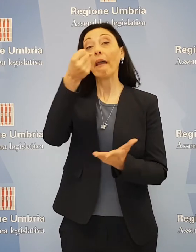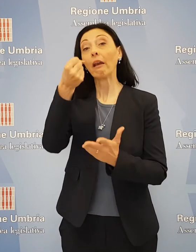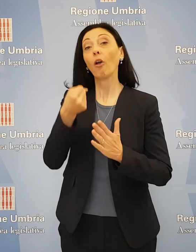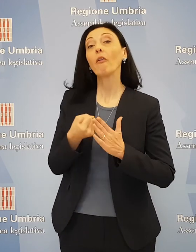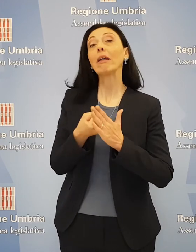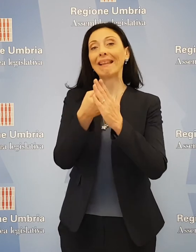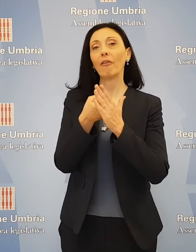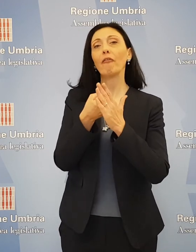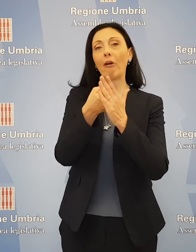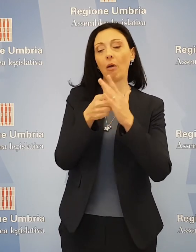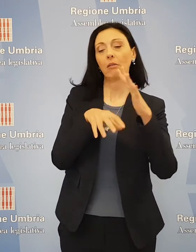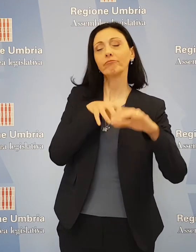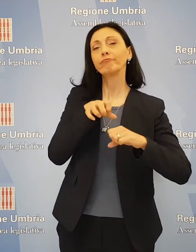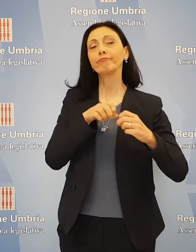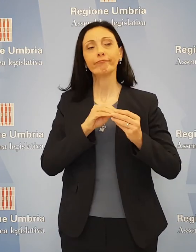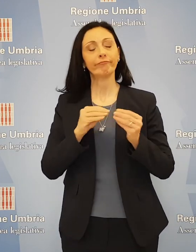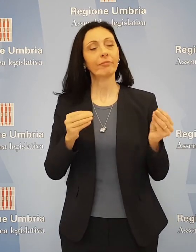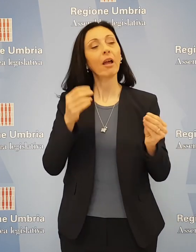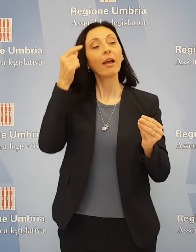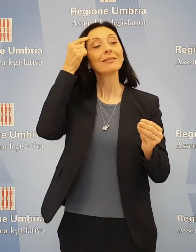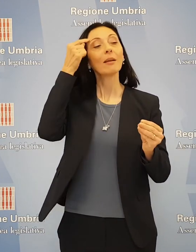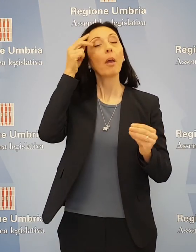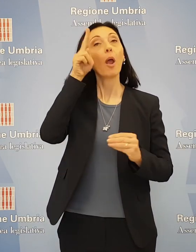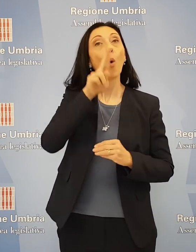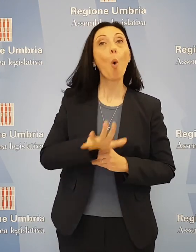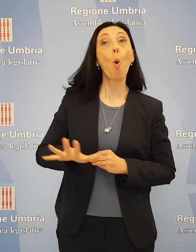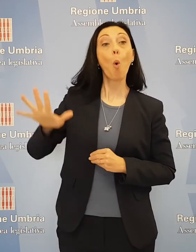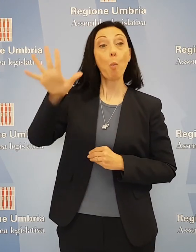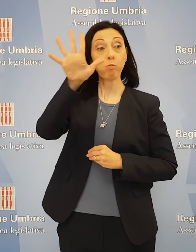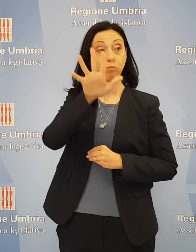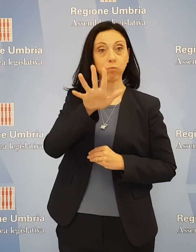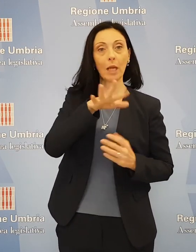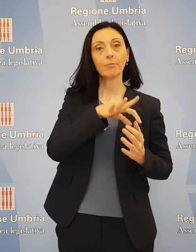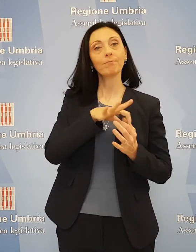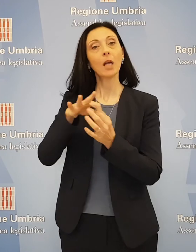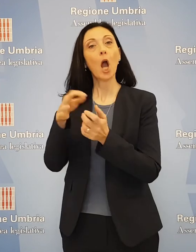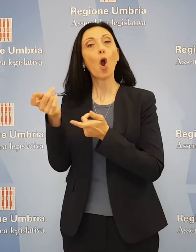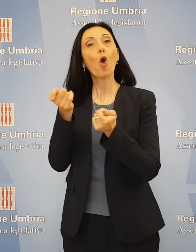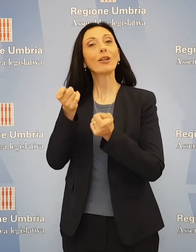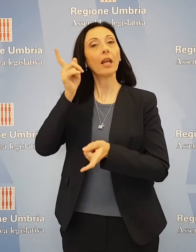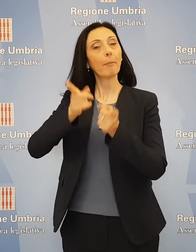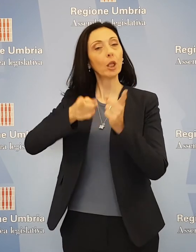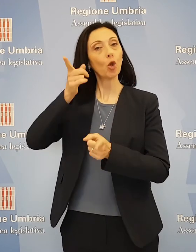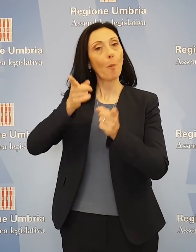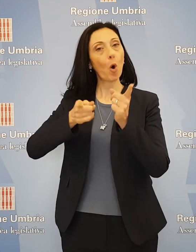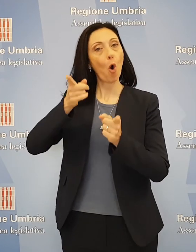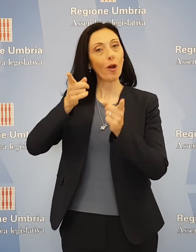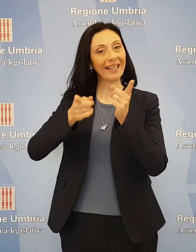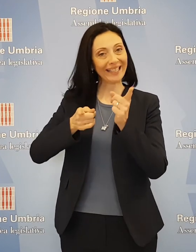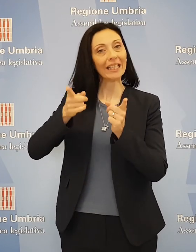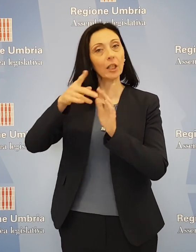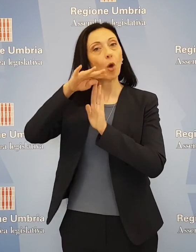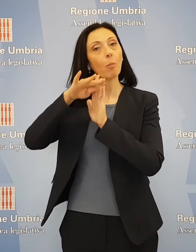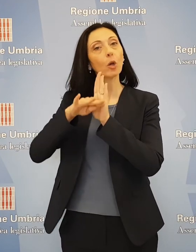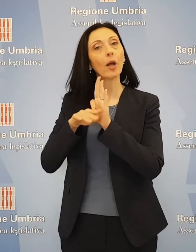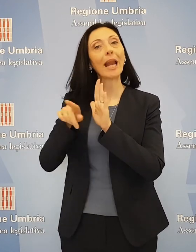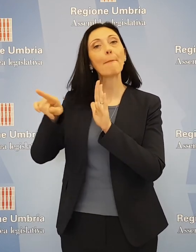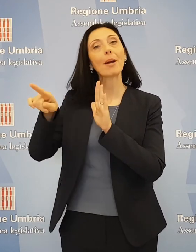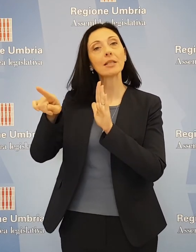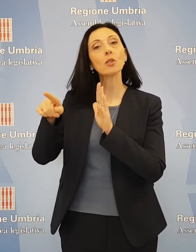del Recovery Fund per sapere come si sta ponendo l'Umbria nell'ambito del coordinamento politico in merito alla programmazione